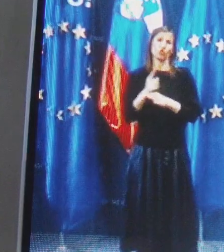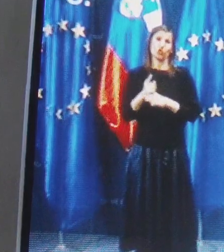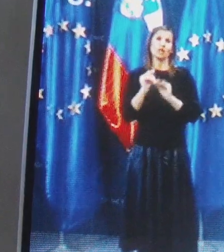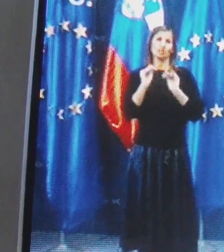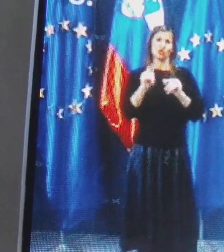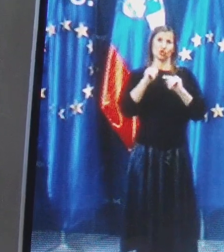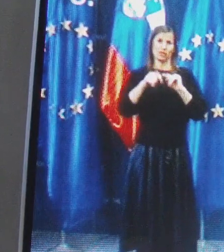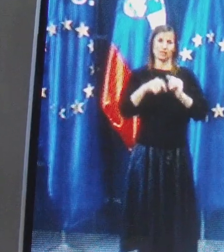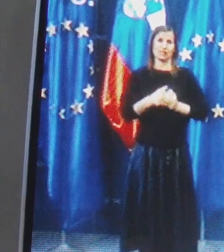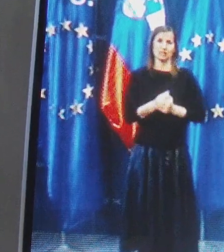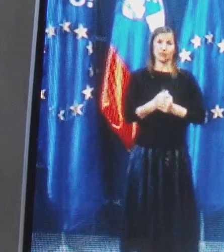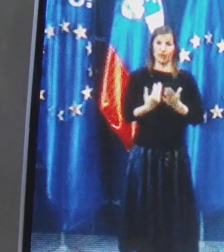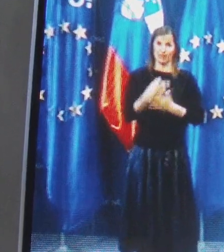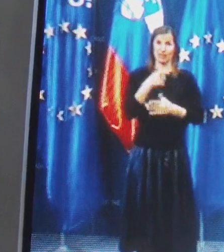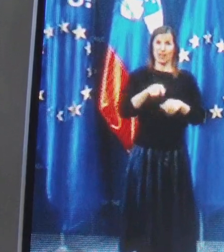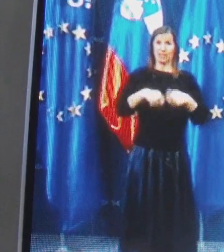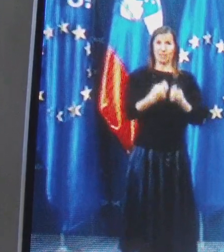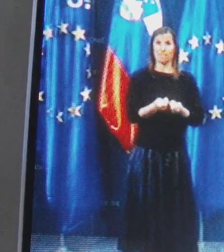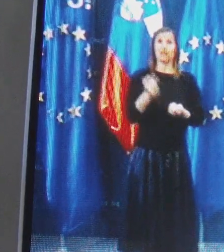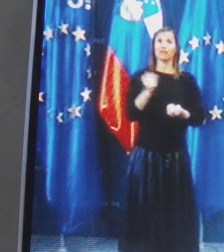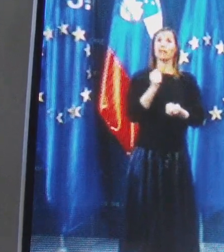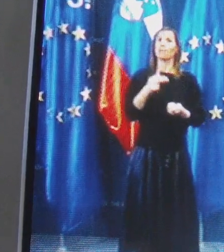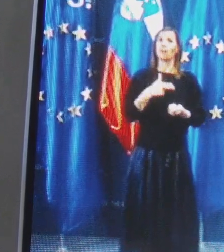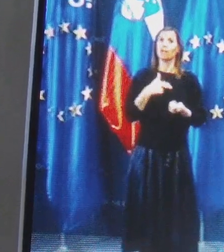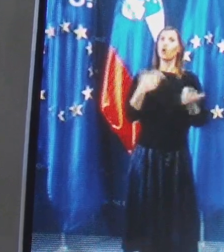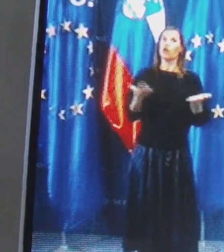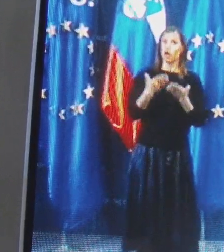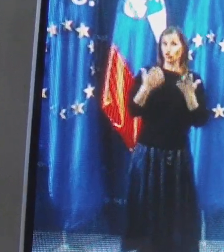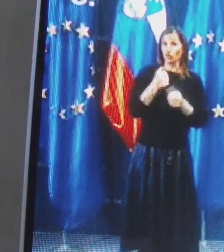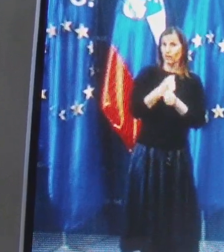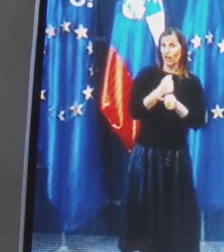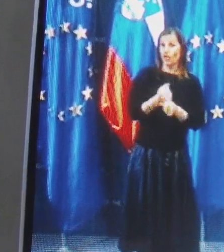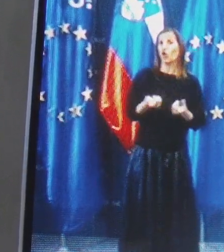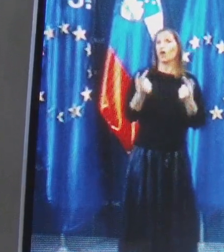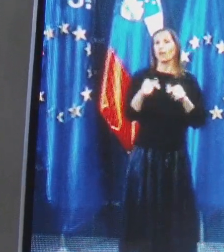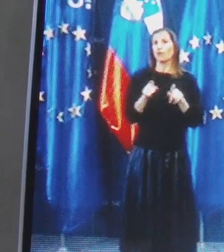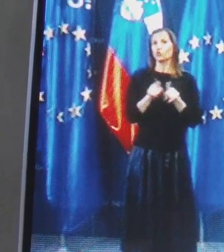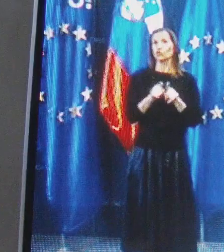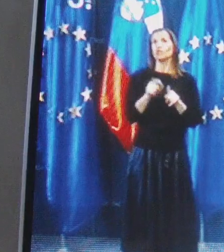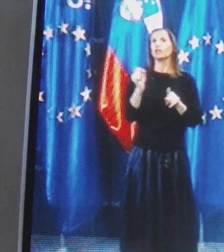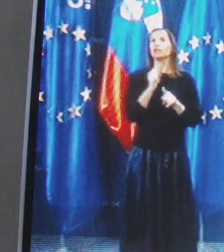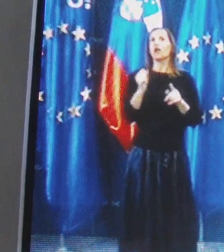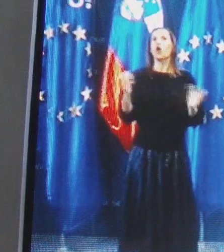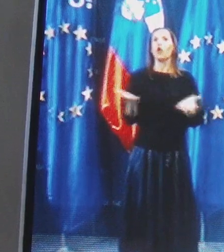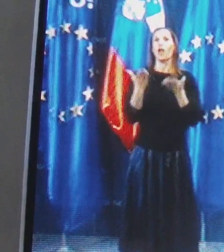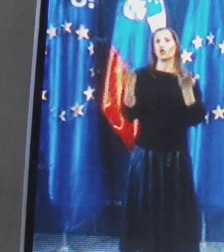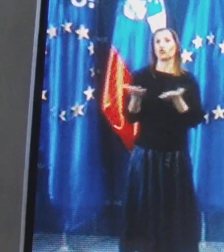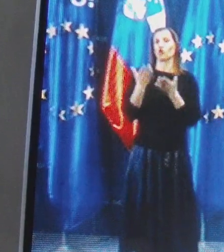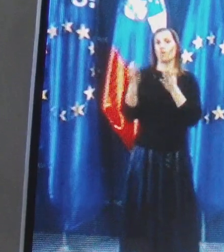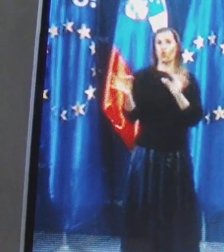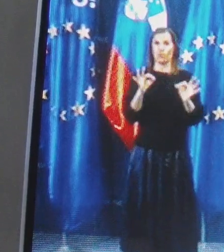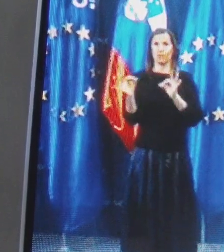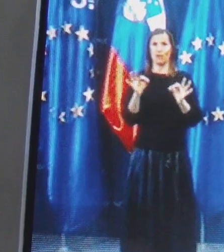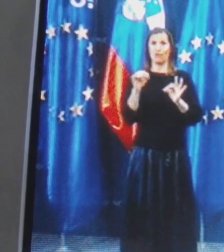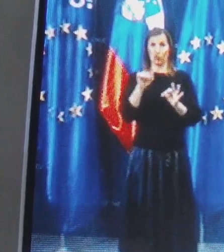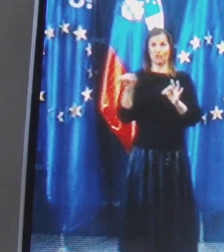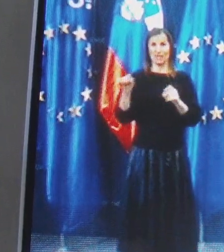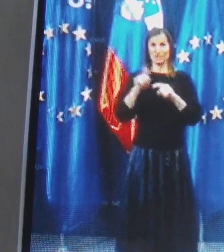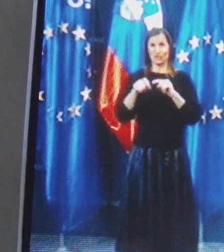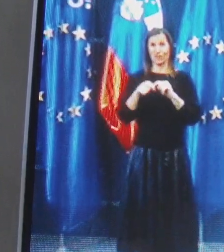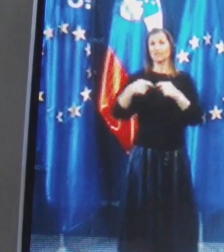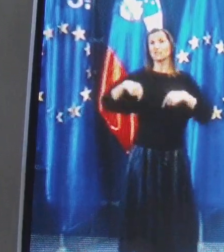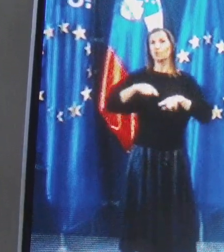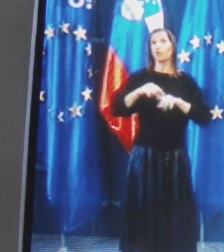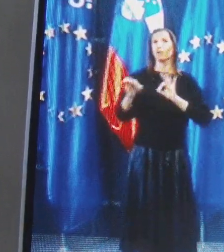sredstva. No za ta namen, da imamo, bom reku, lažje delo ali pa da jim tudi njim olajšamo, pripravo teh stvari smo